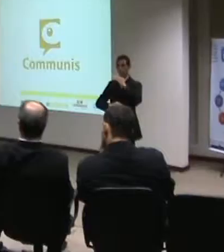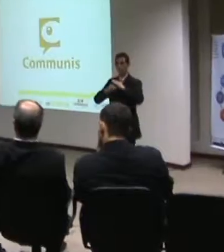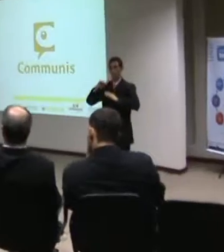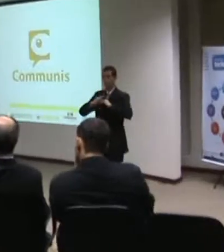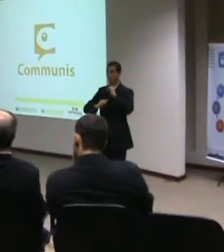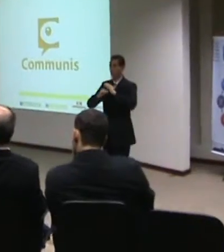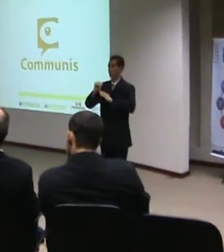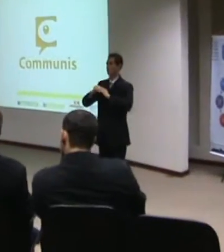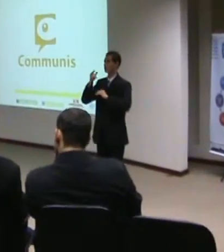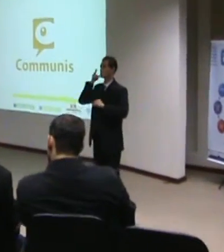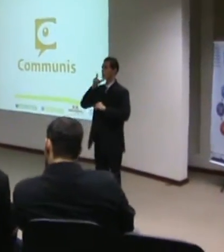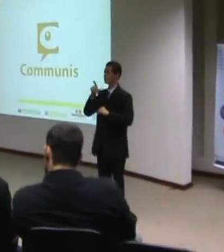Inovação 2009